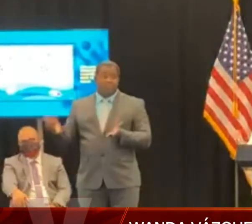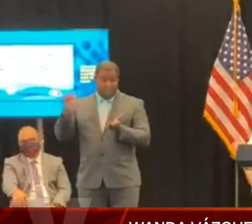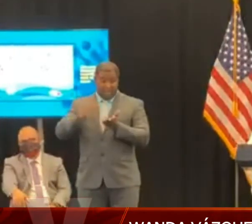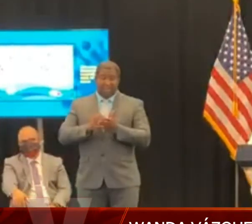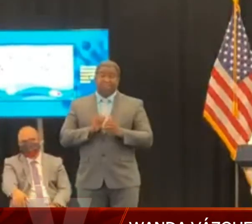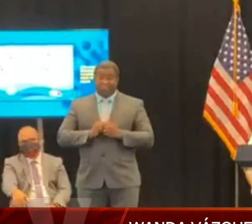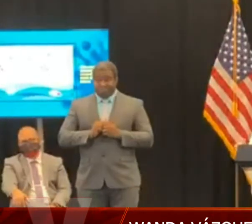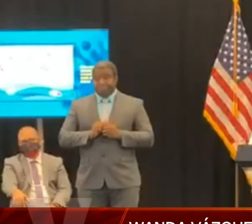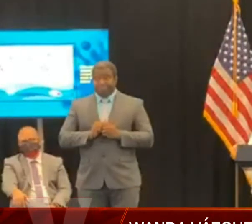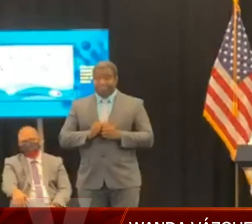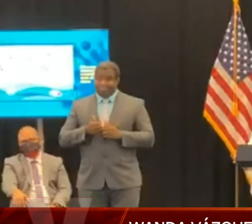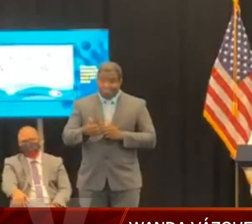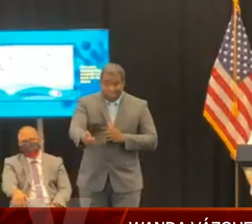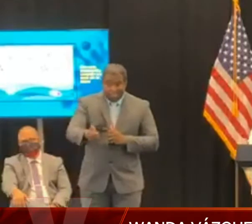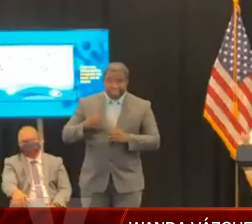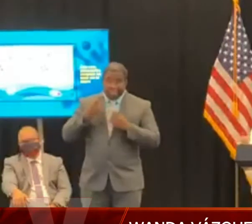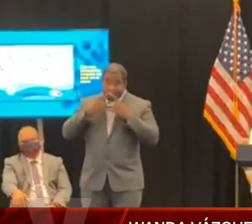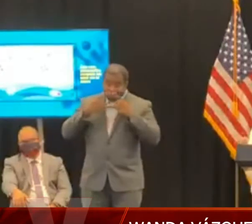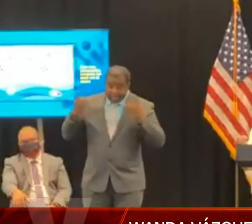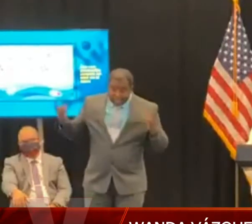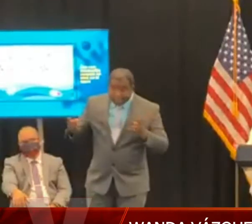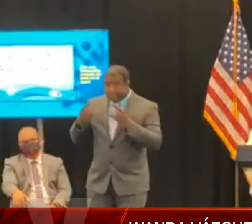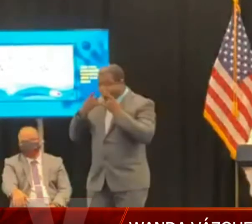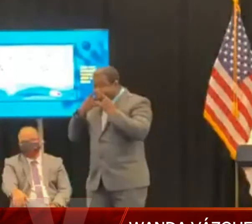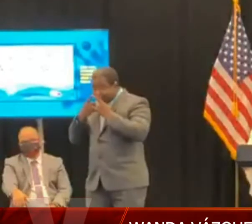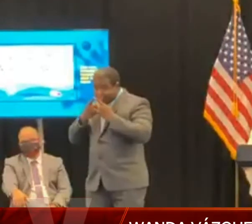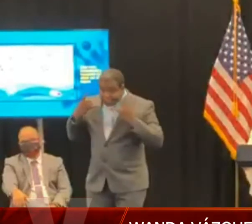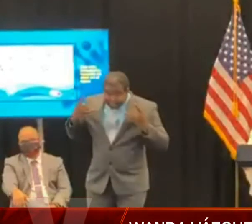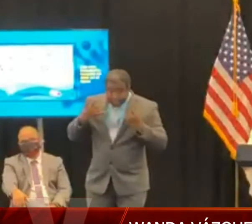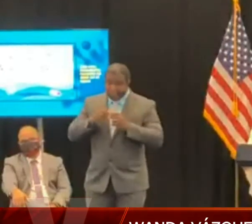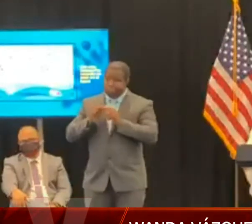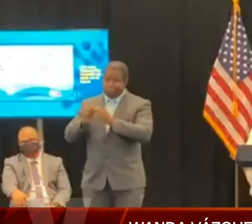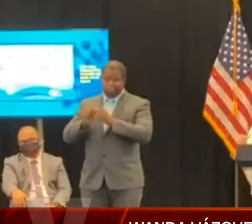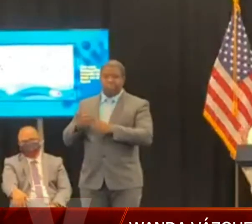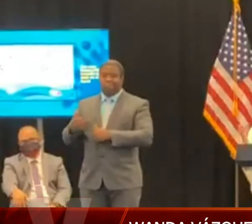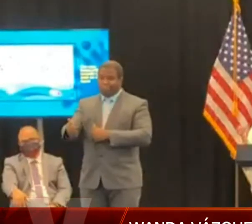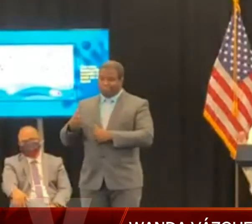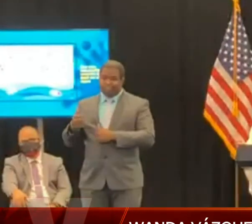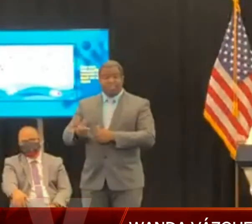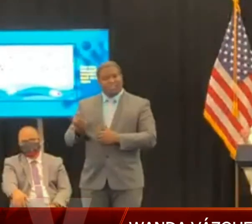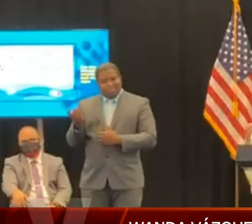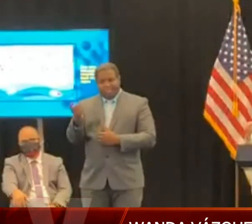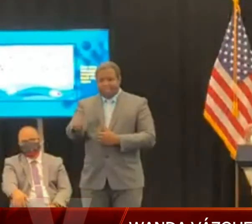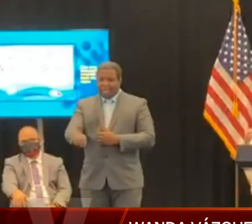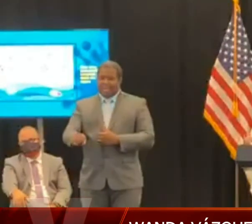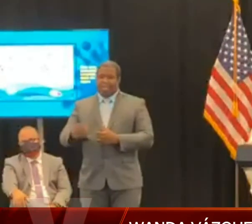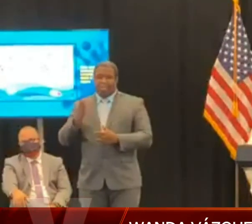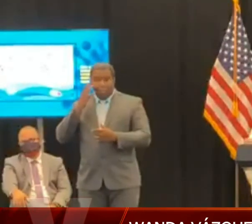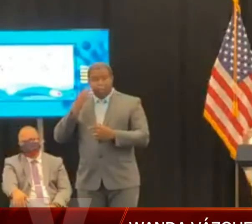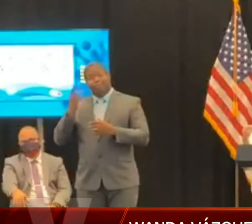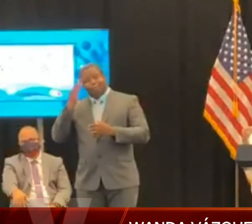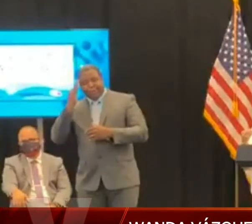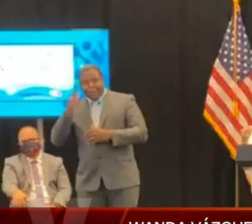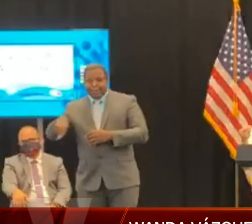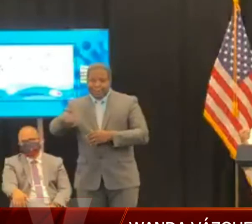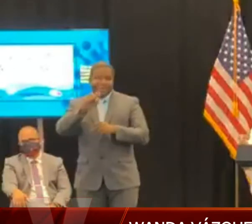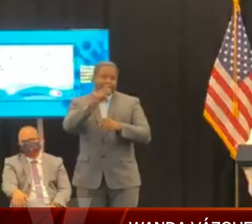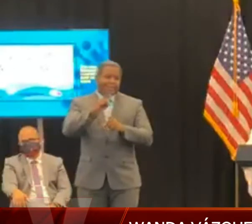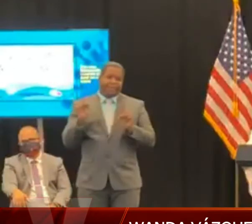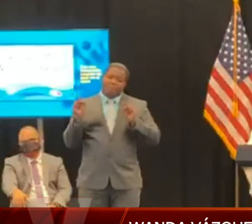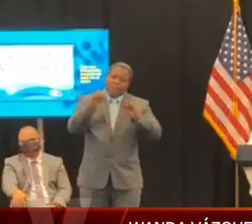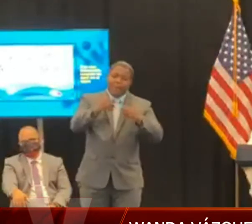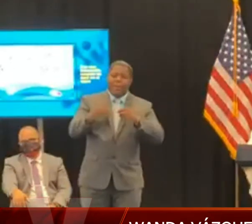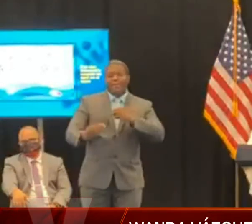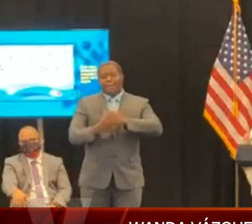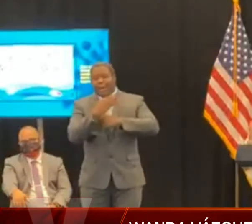y de la distracción y del compartir, pero vamos a hacerlo civilizadamente de la manera en que nos protegemos nosotros y protegemos todos